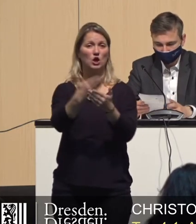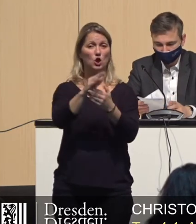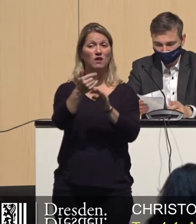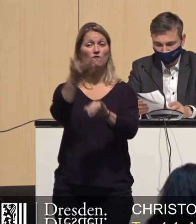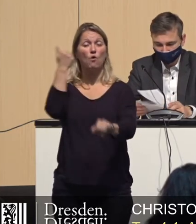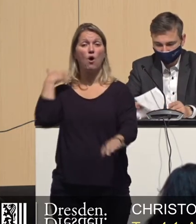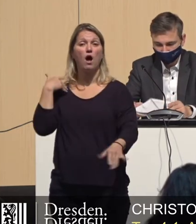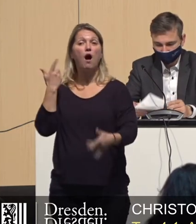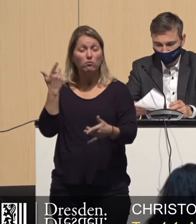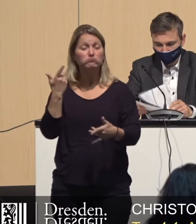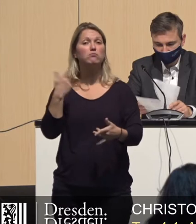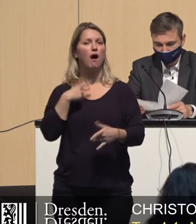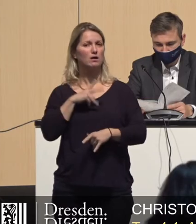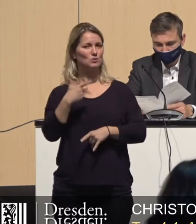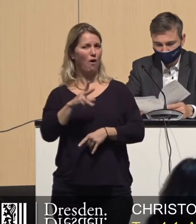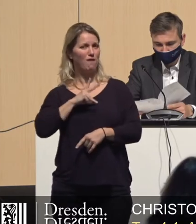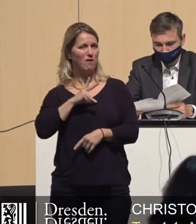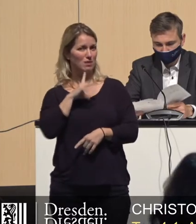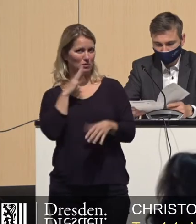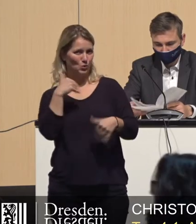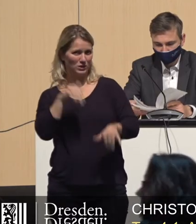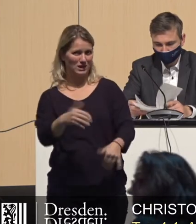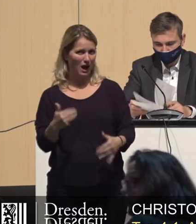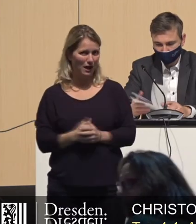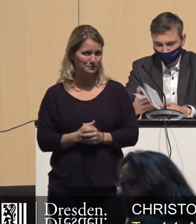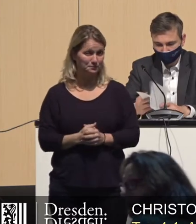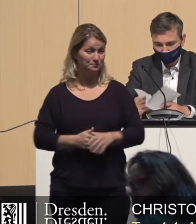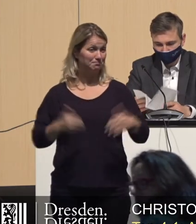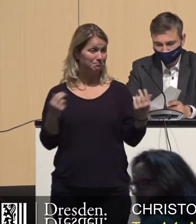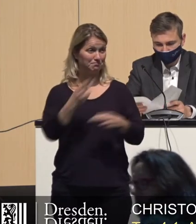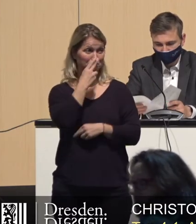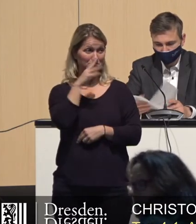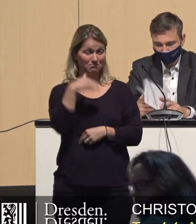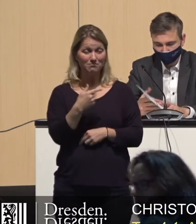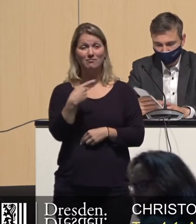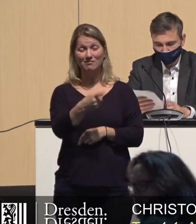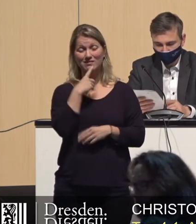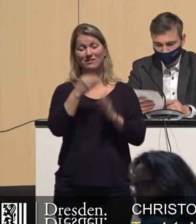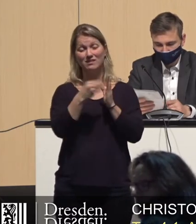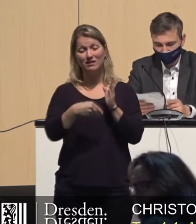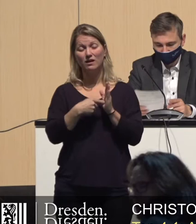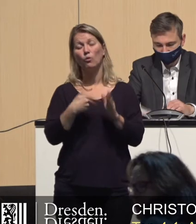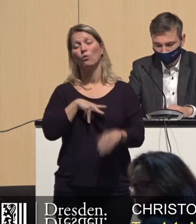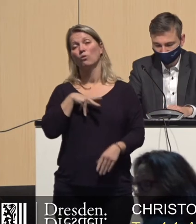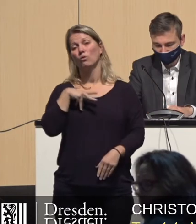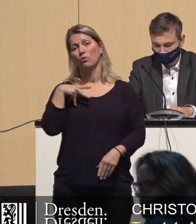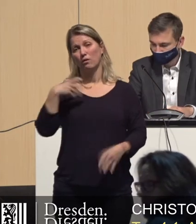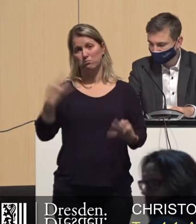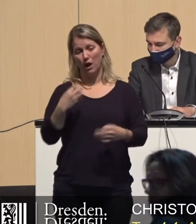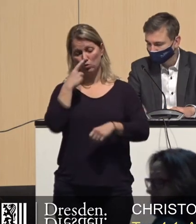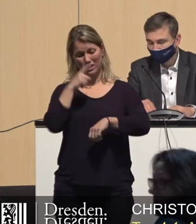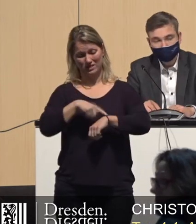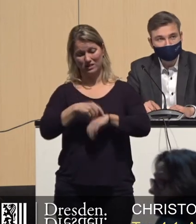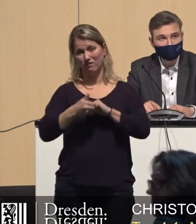kooperativen Baulandmodells erwartet hatte. Das Thema zeigt, die städtebaulichen Verträge sind eine sehr langwierige Sache. Verzögerung und